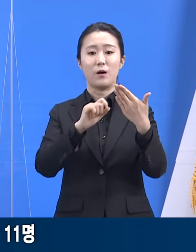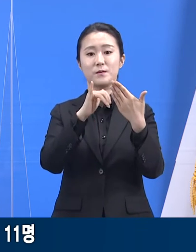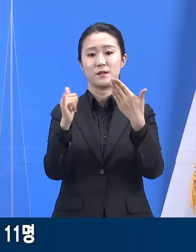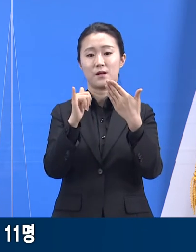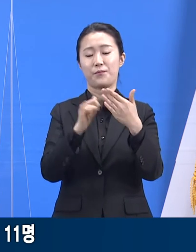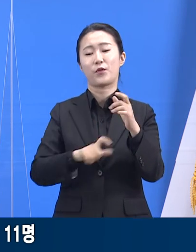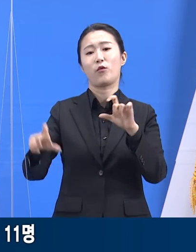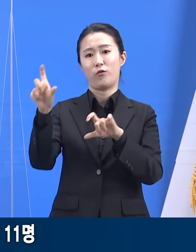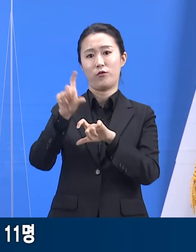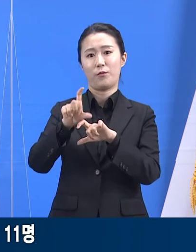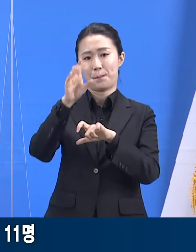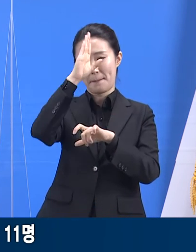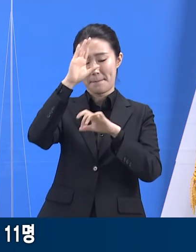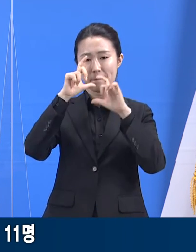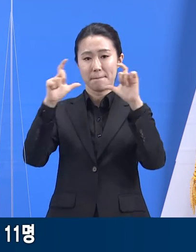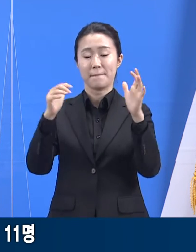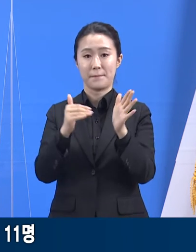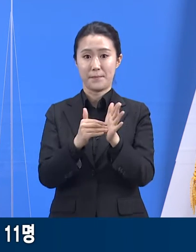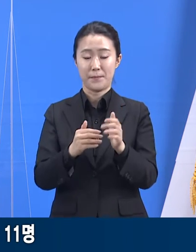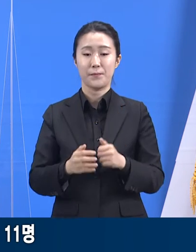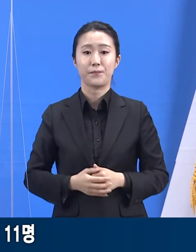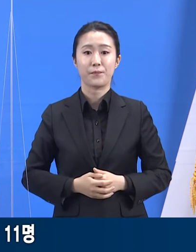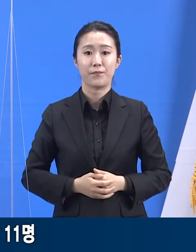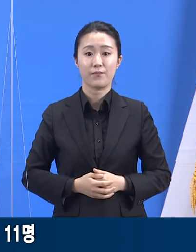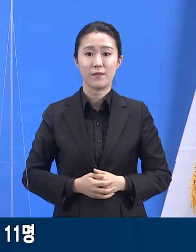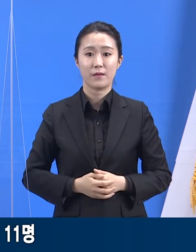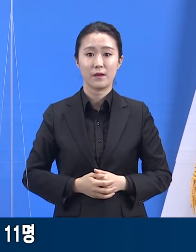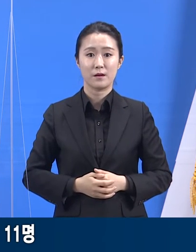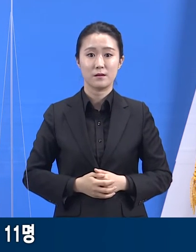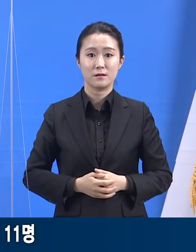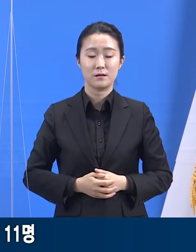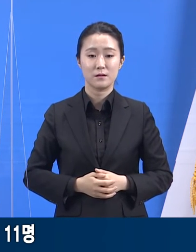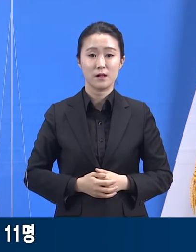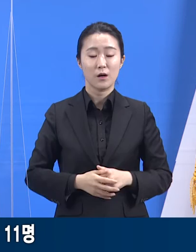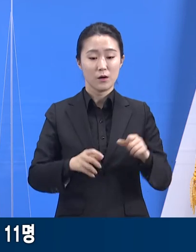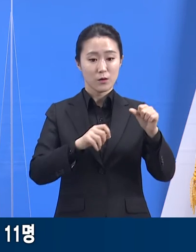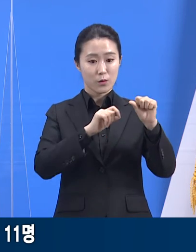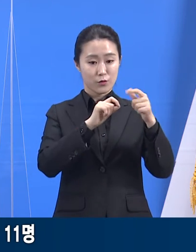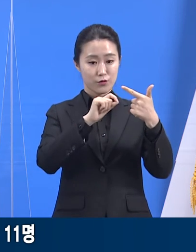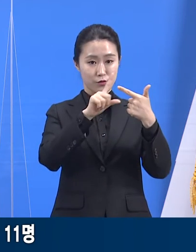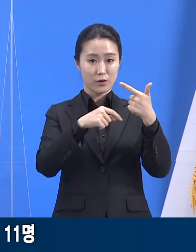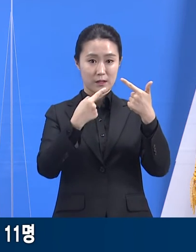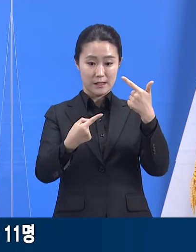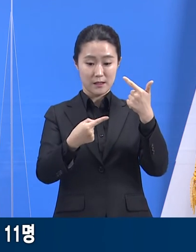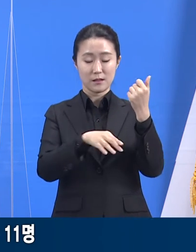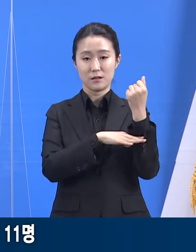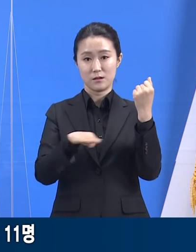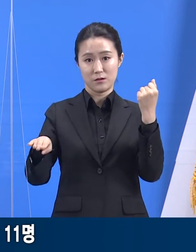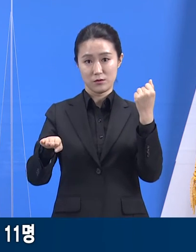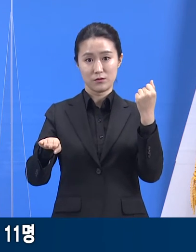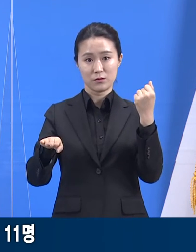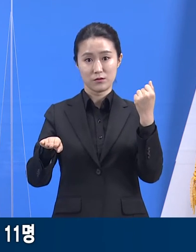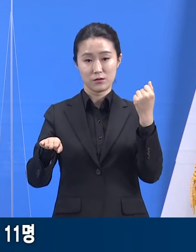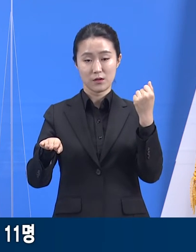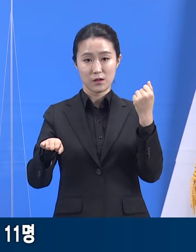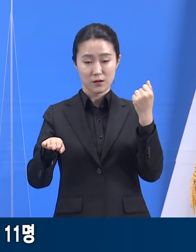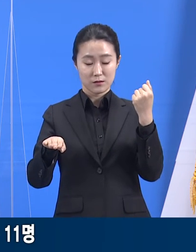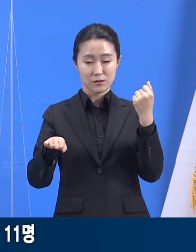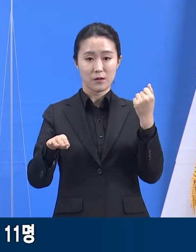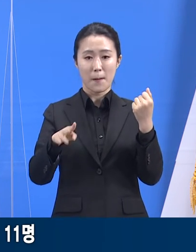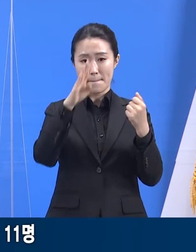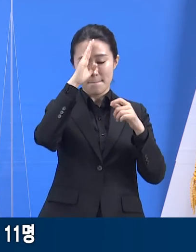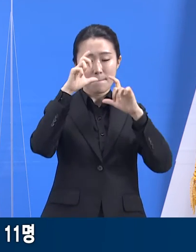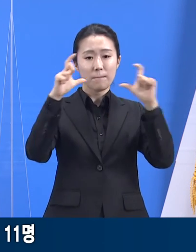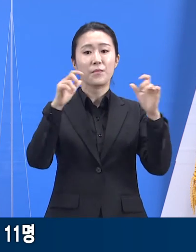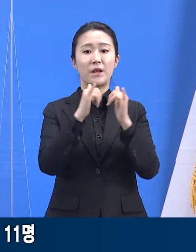1일 0시 기준 총 확진자는 환자 9명, 간병인 2명 등 누적 11명입니다.